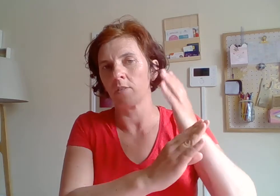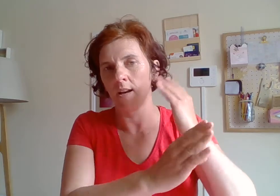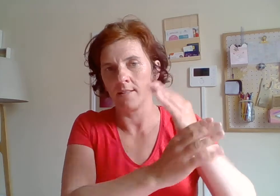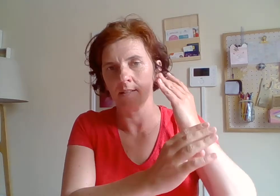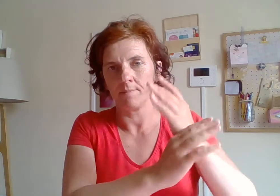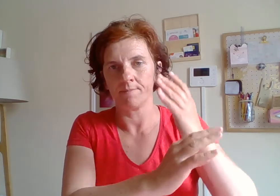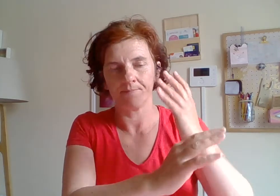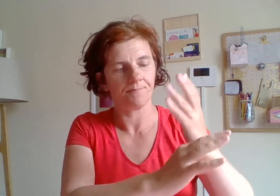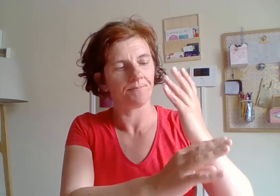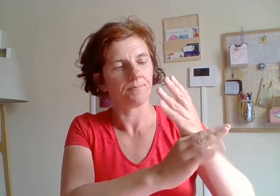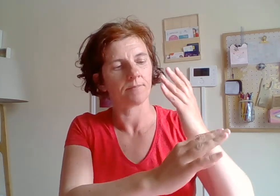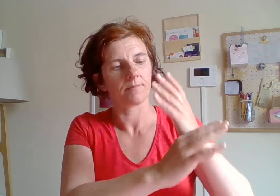phrase.